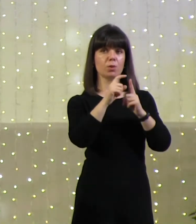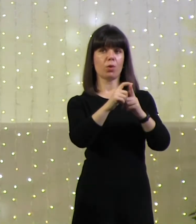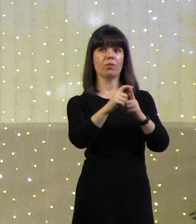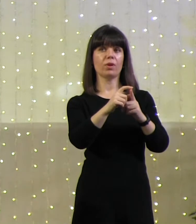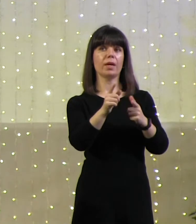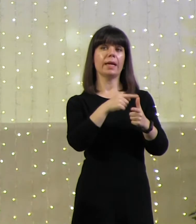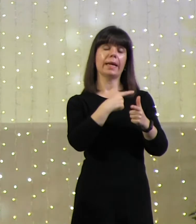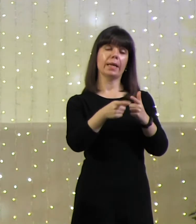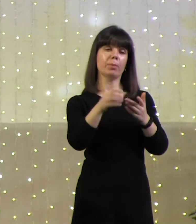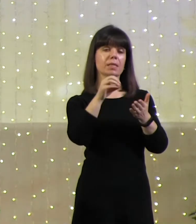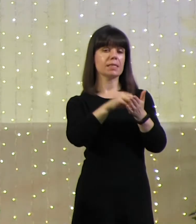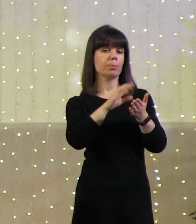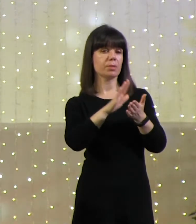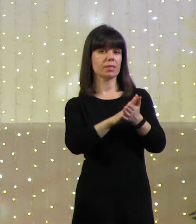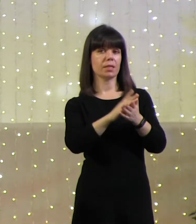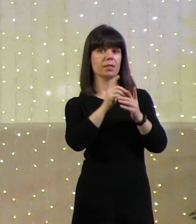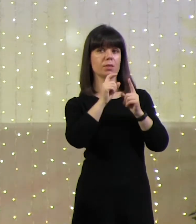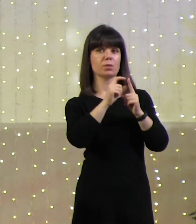либо записанных,